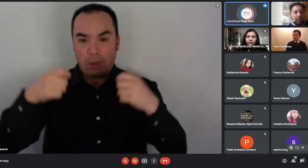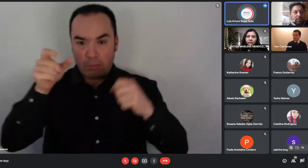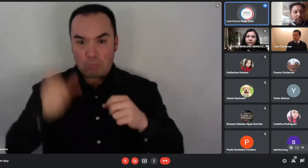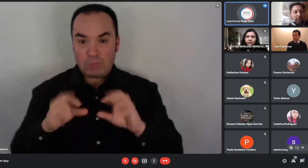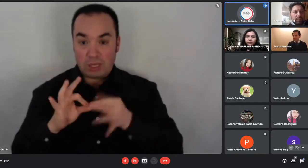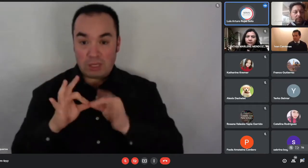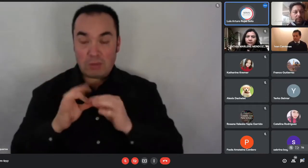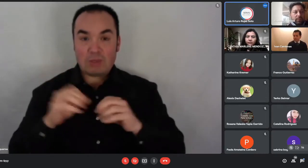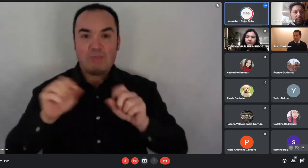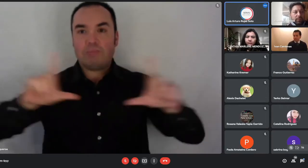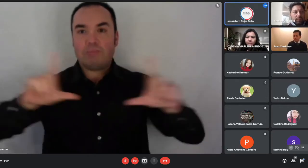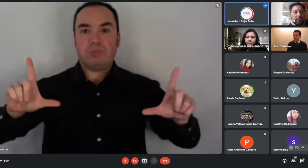Bien, vamos a comenzar.